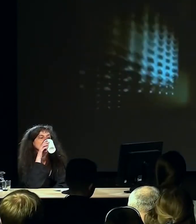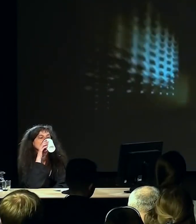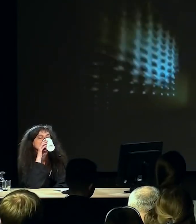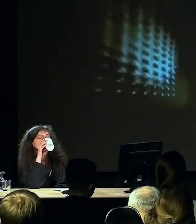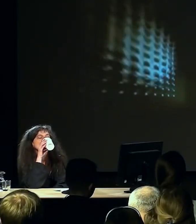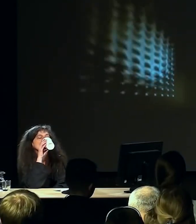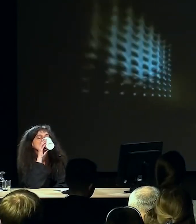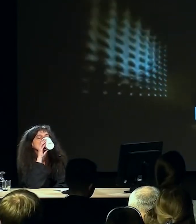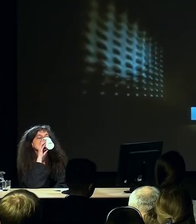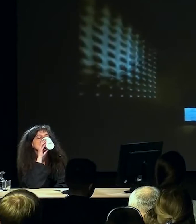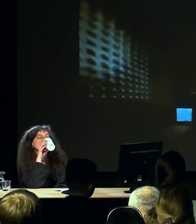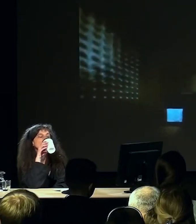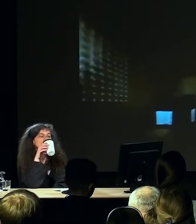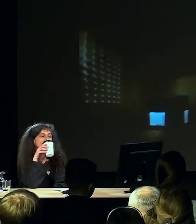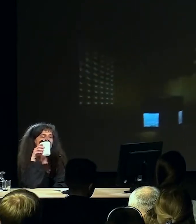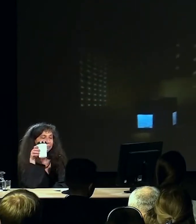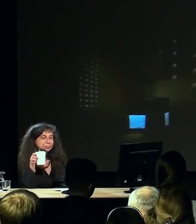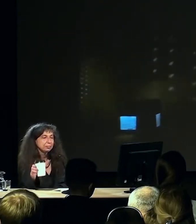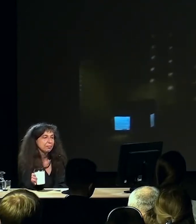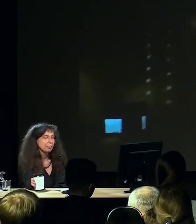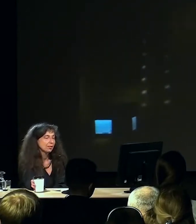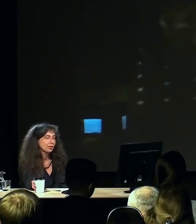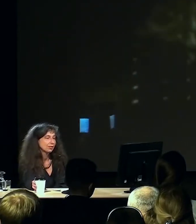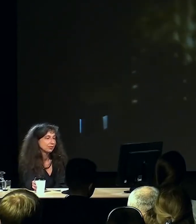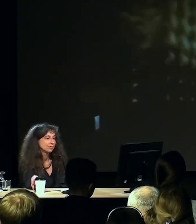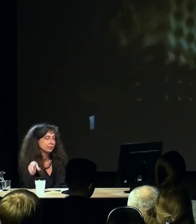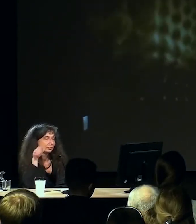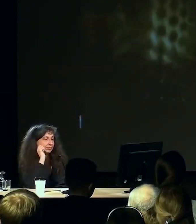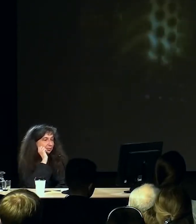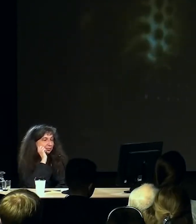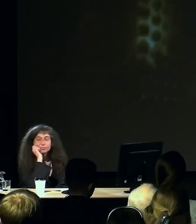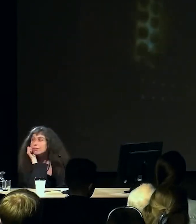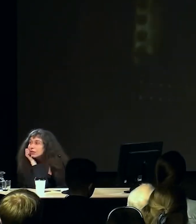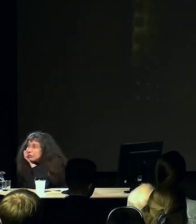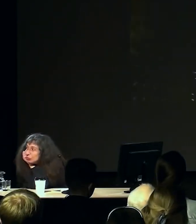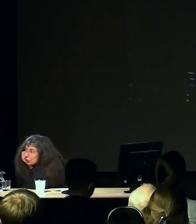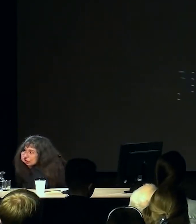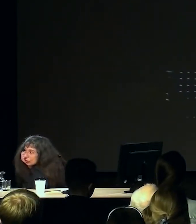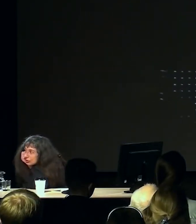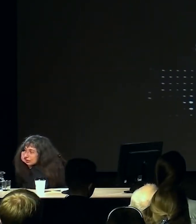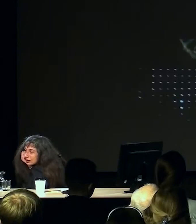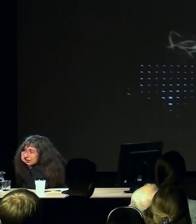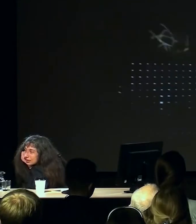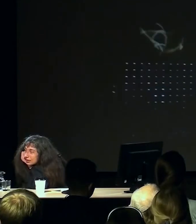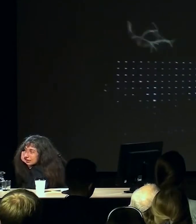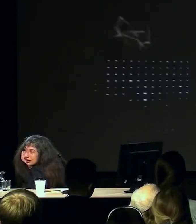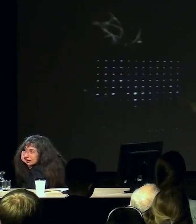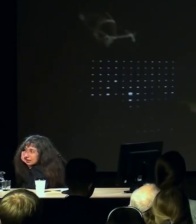По залу под потолком передвигаются световые потоки из линий, напоминающие молнии или электрические разряды.